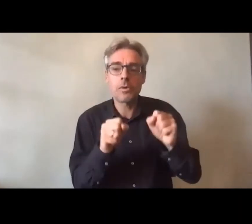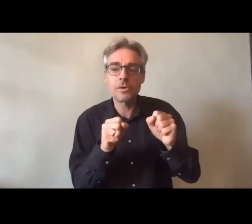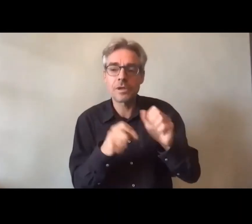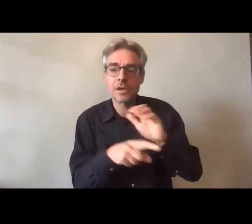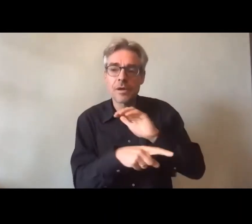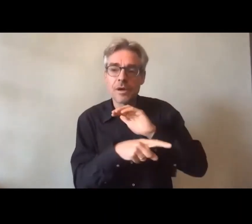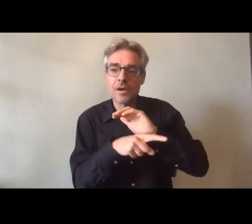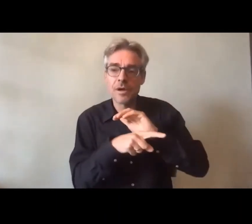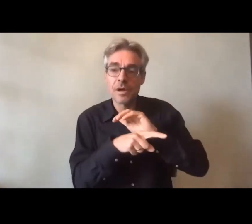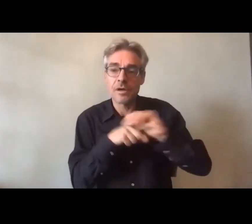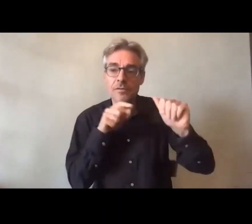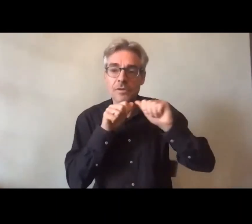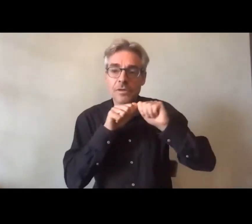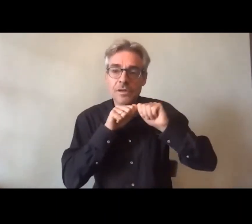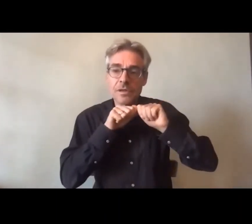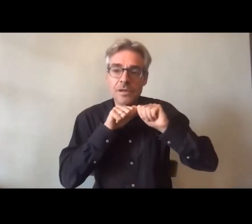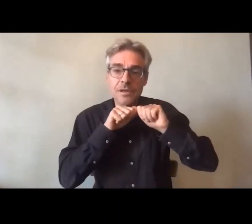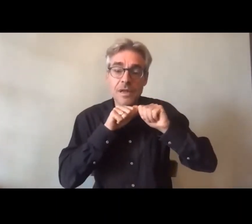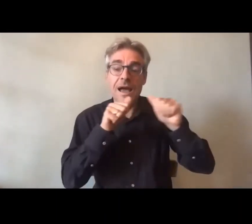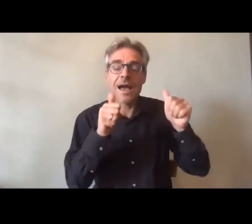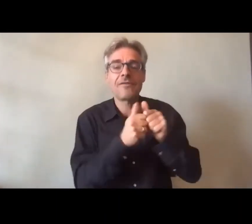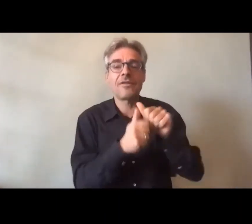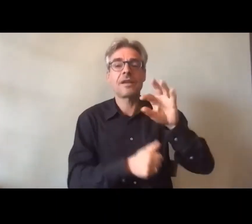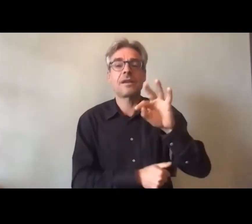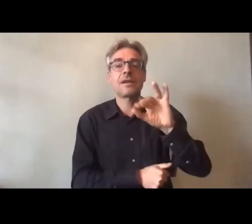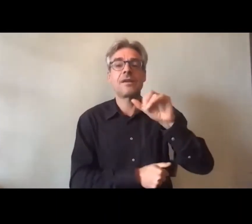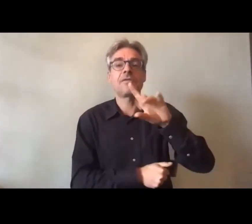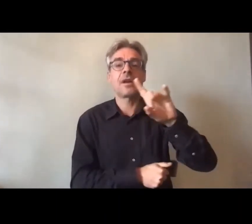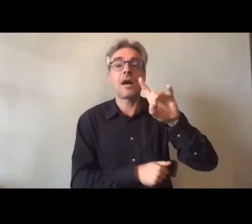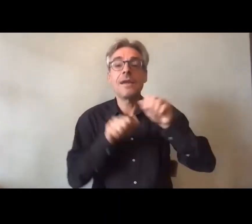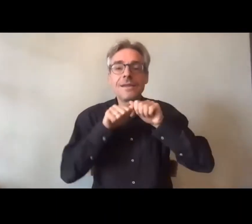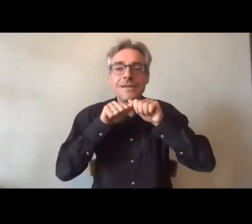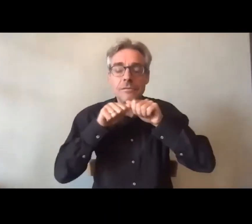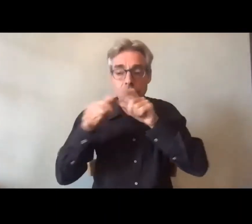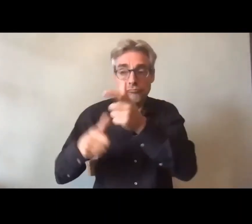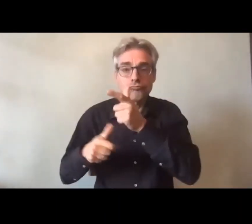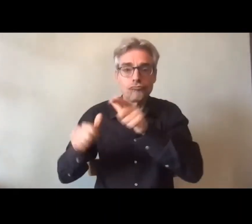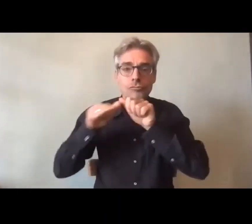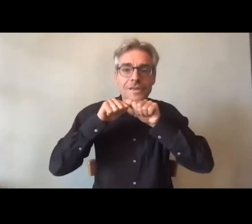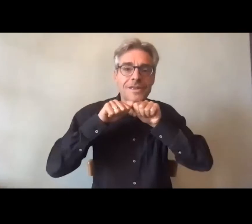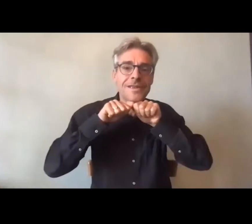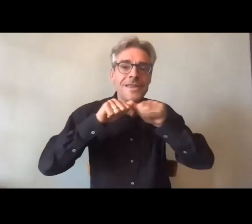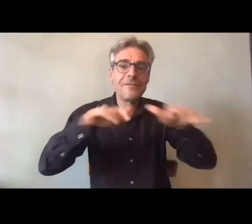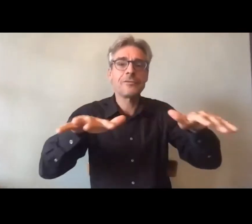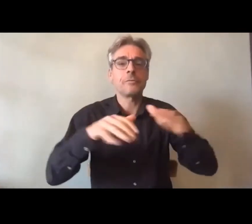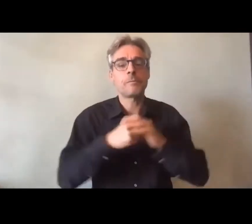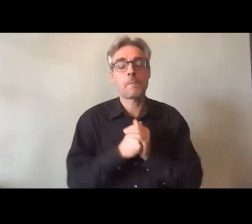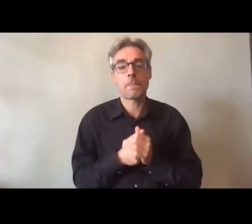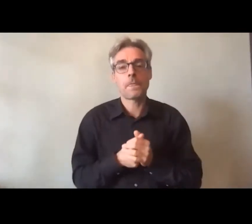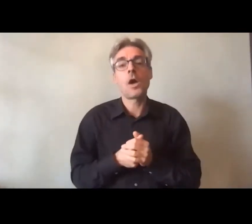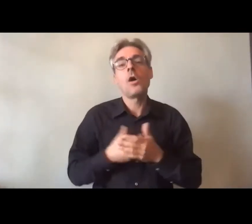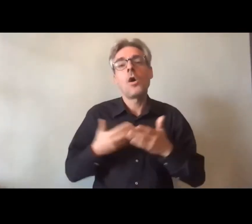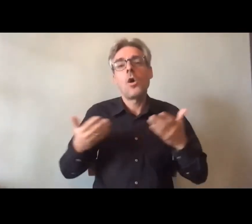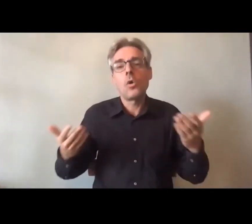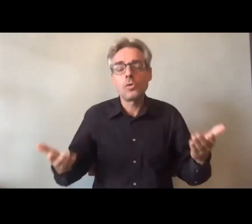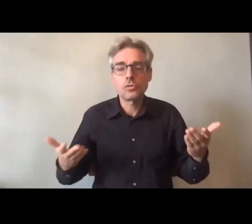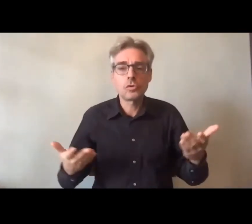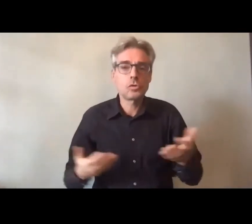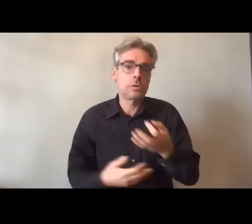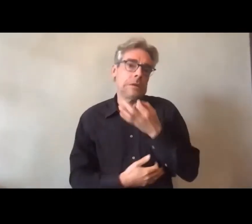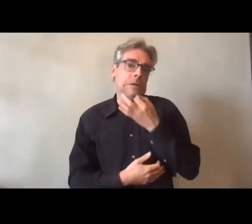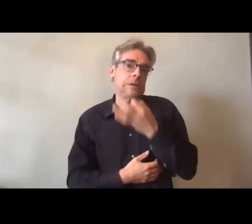diffusion avec la FIRA alors c'est difficile aujourd'hui on ne peut pas trop parler de